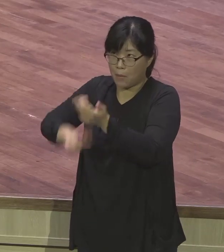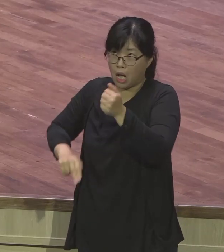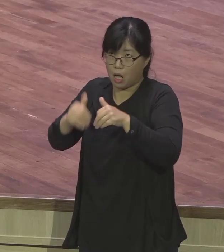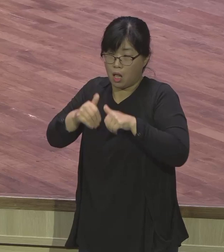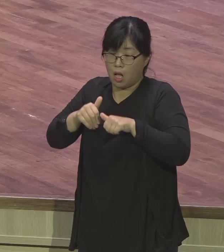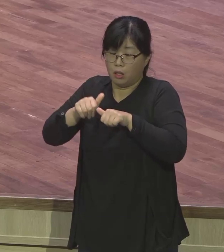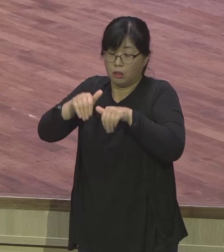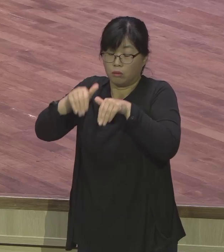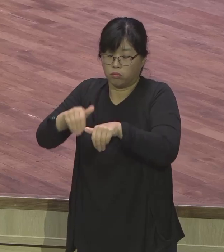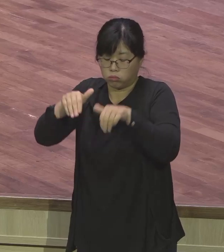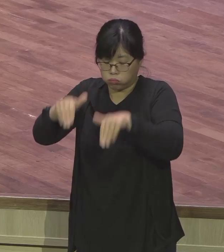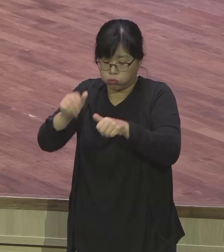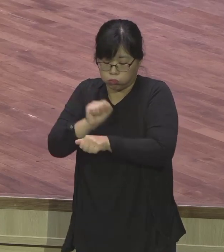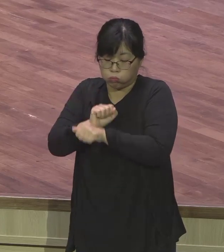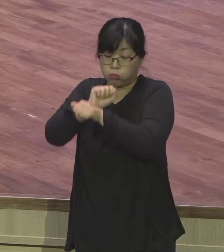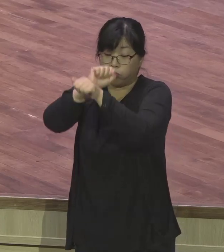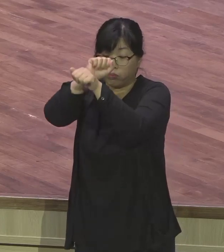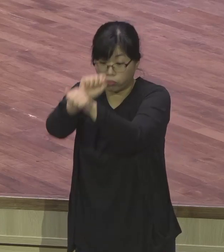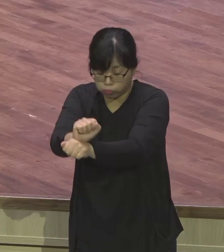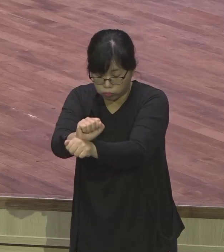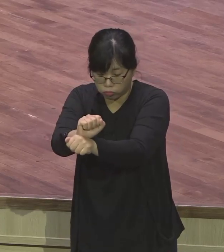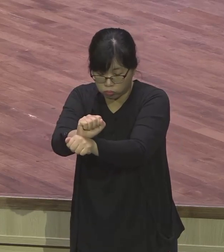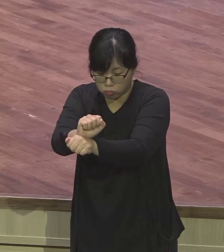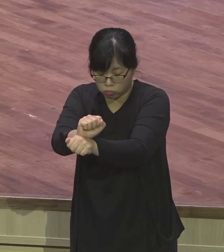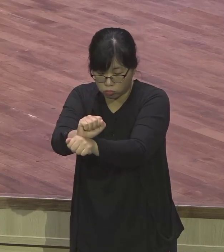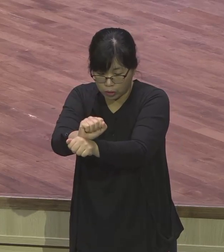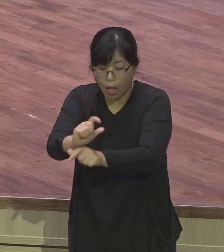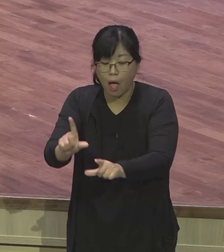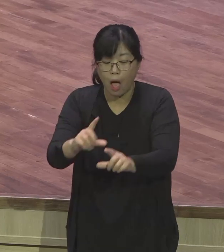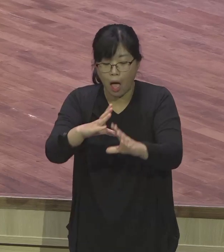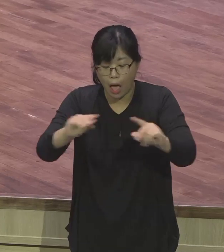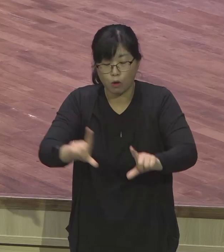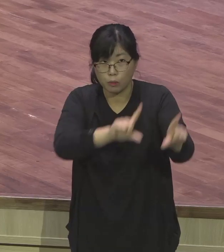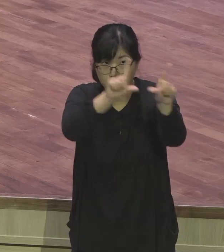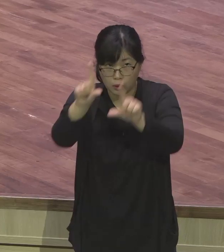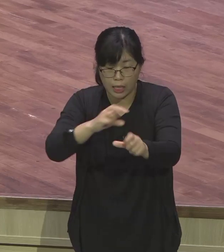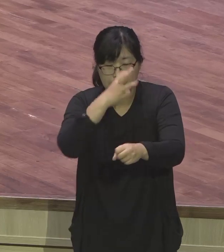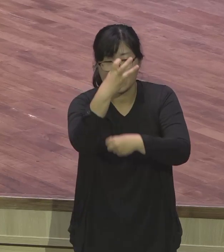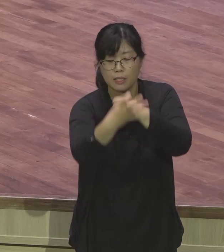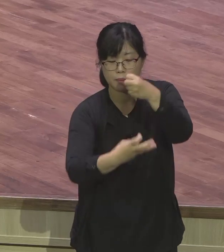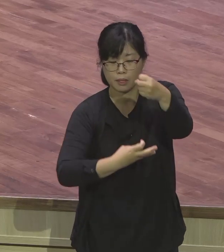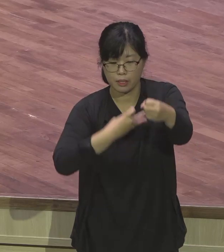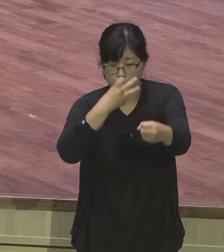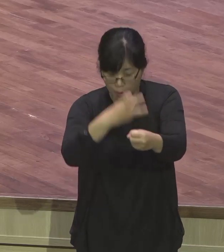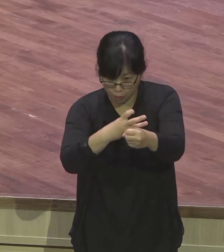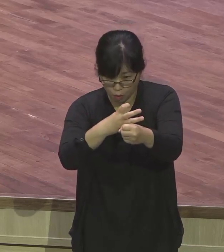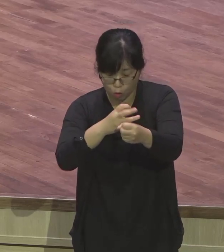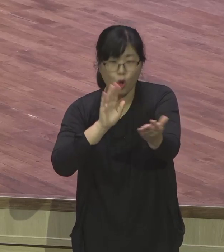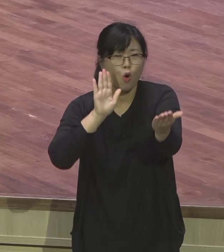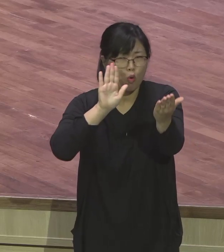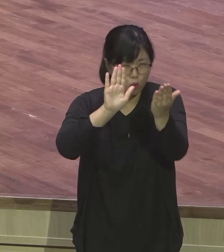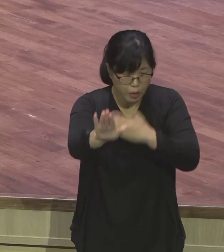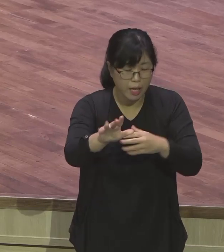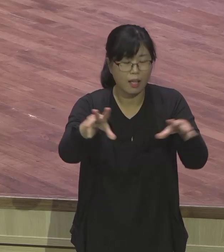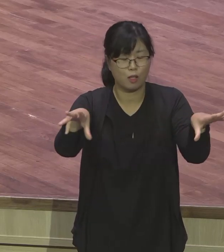총리가 되기까지 육신의 눈으로 볼 때는요, 그야말로 산전수전을 다 겪었어요. 13년 동안